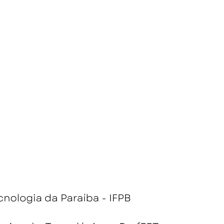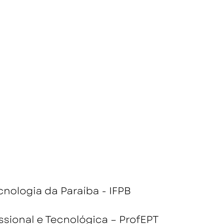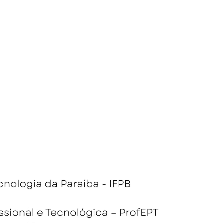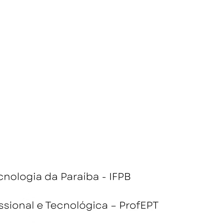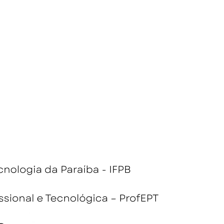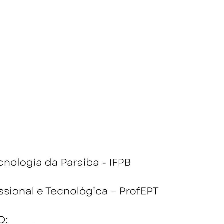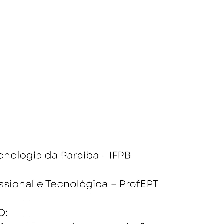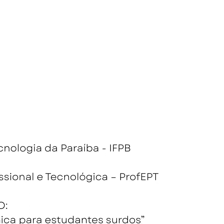Obrigado! Que afin